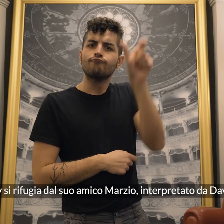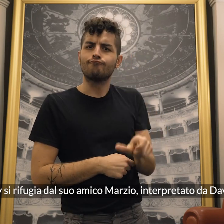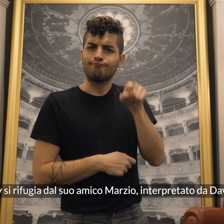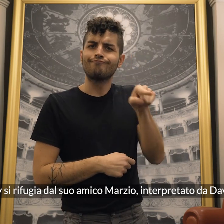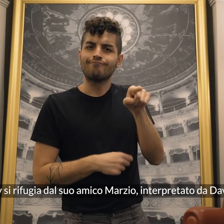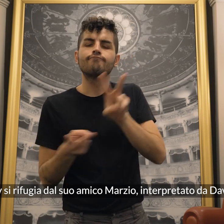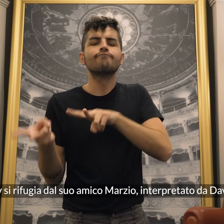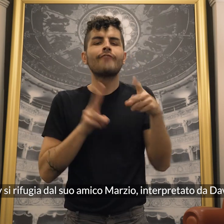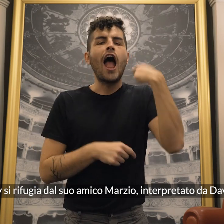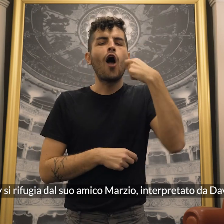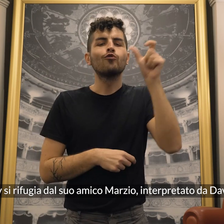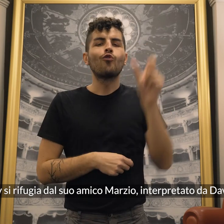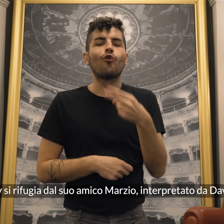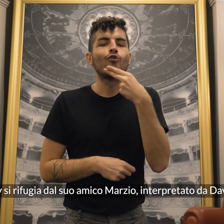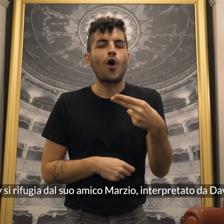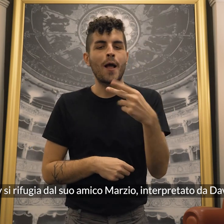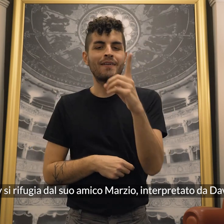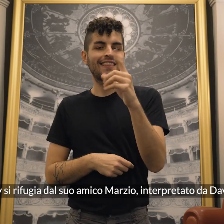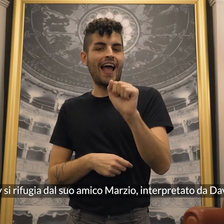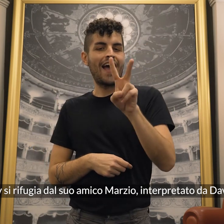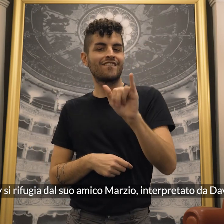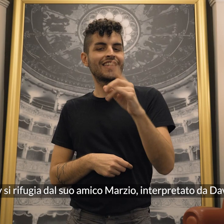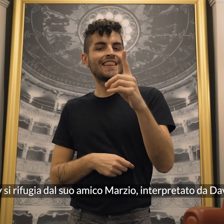interpretato da Davide Lorino